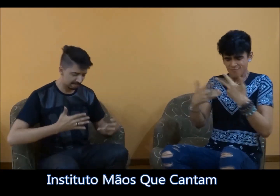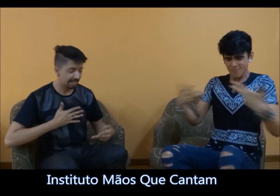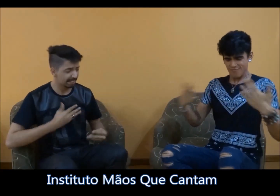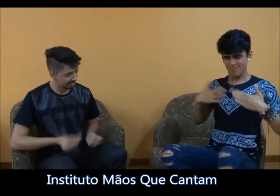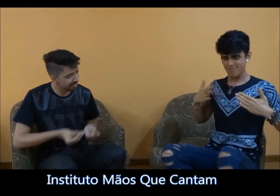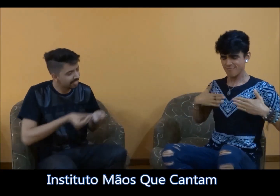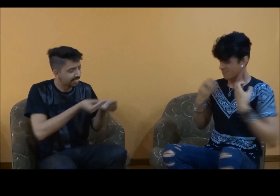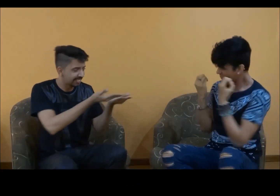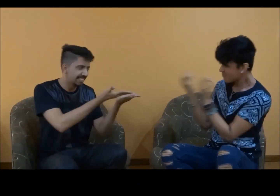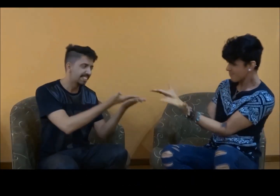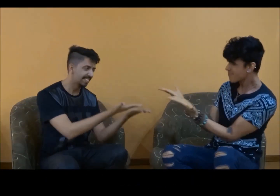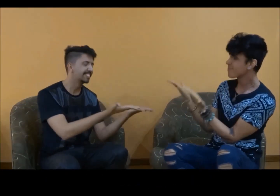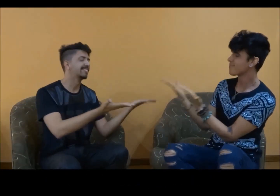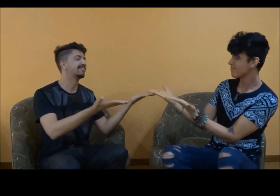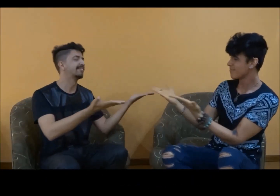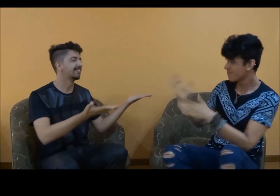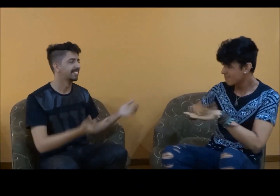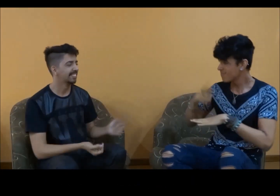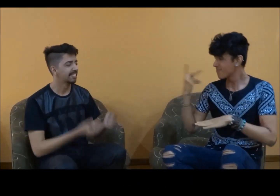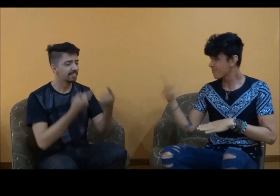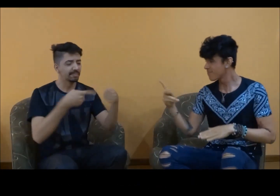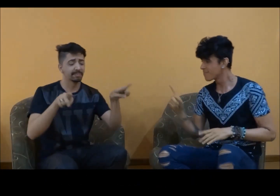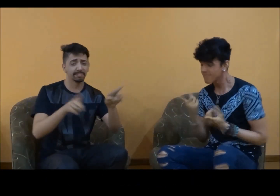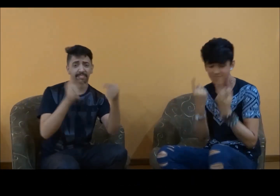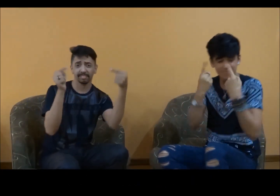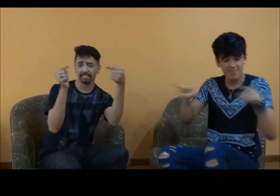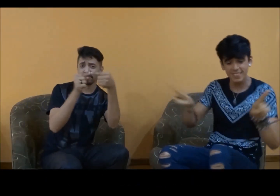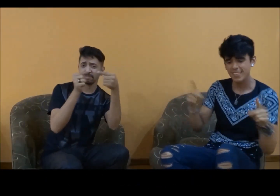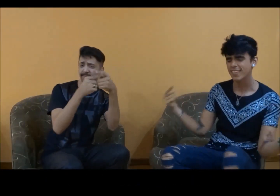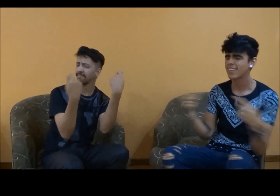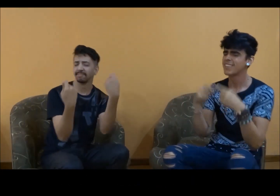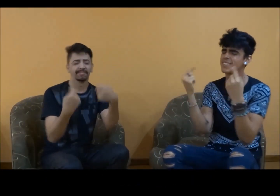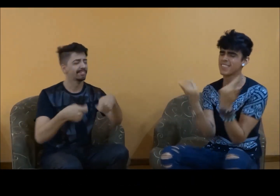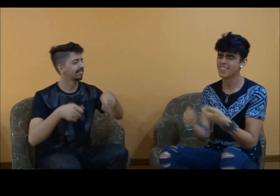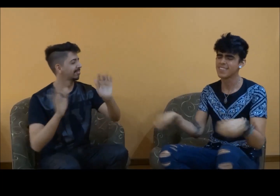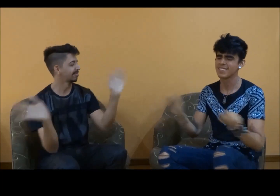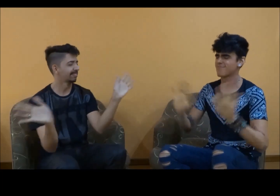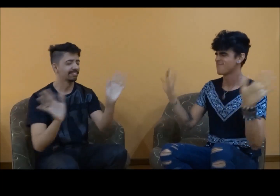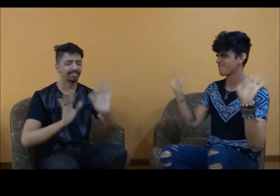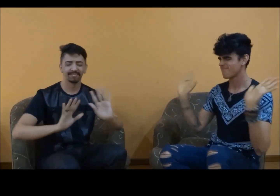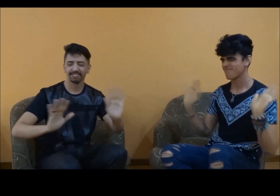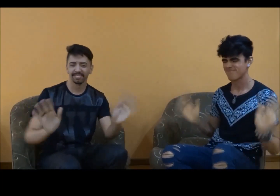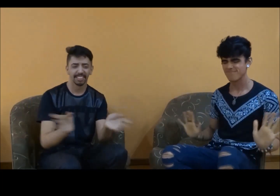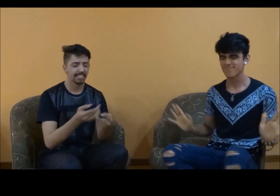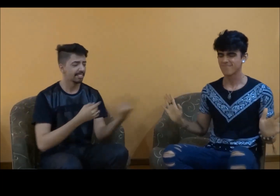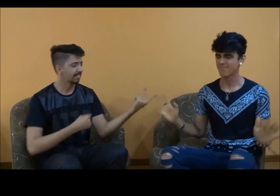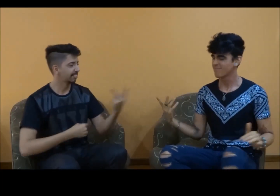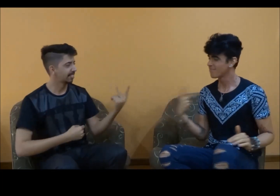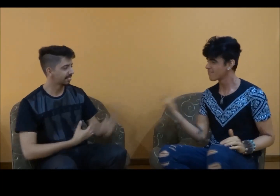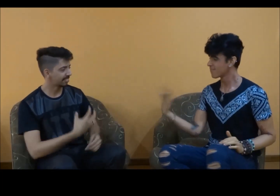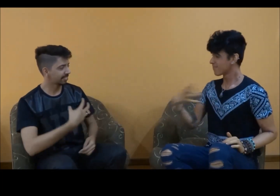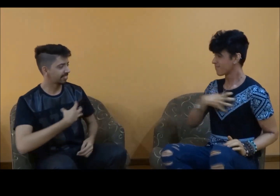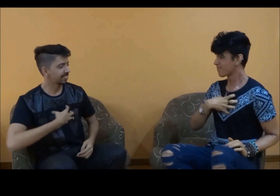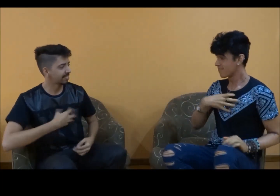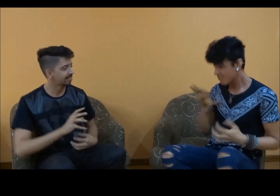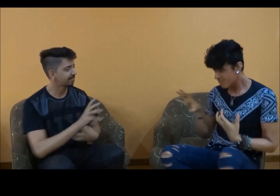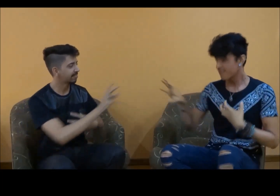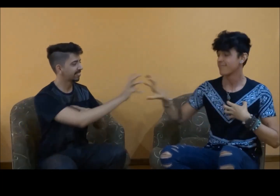que é meu hoje é seu E o fim nem precisa arrumar O nosso santo